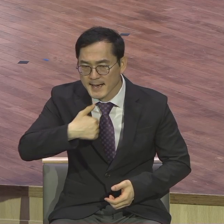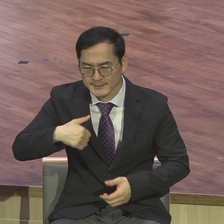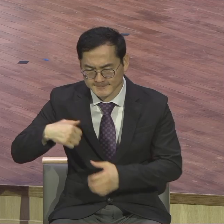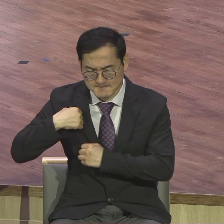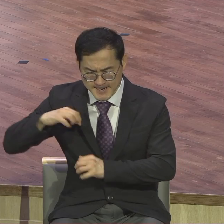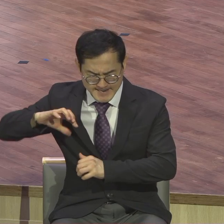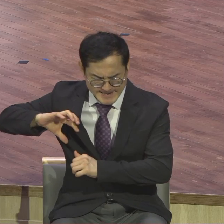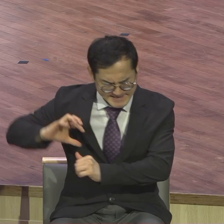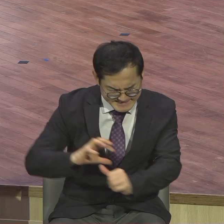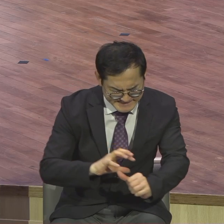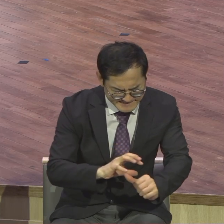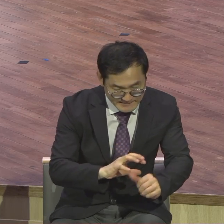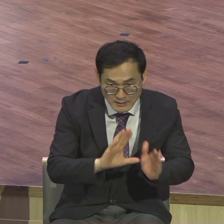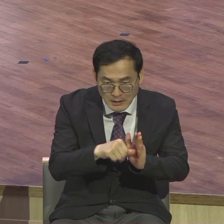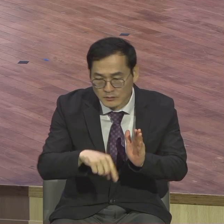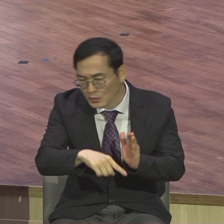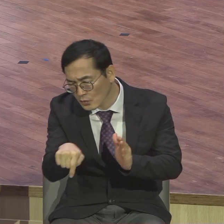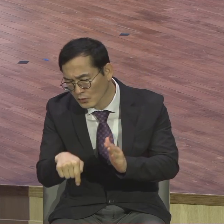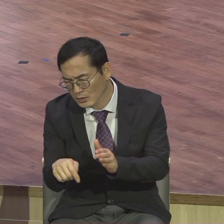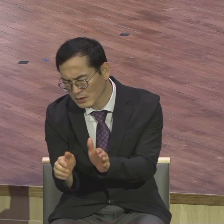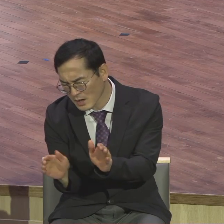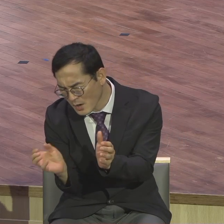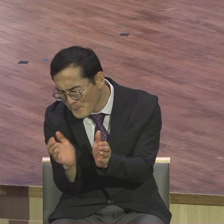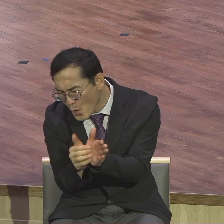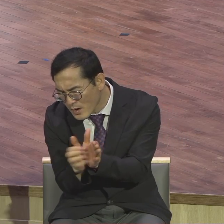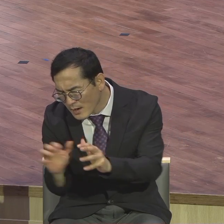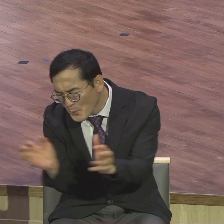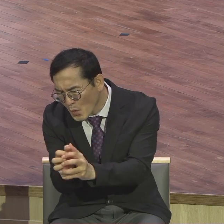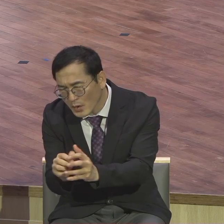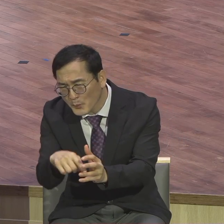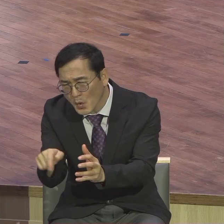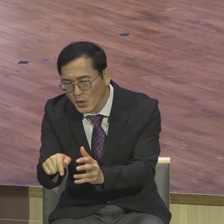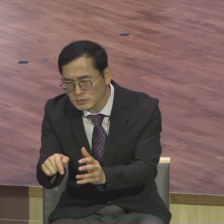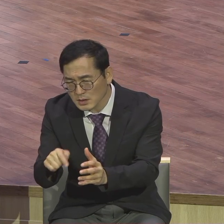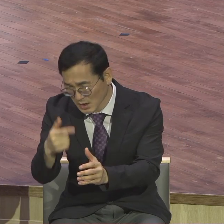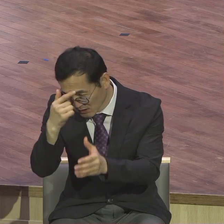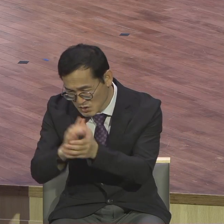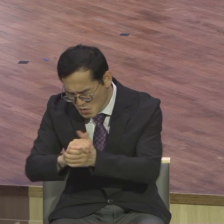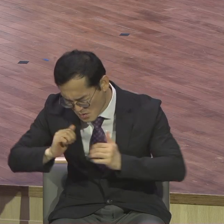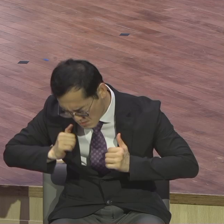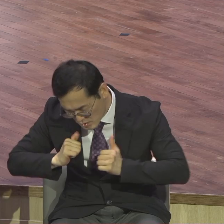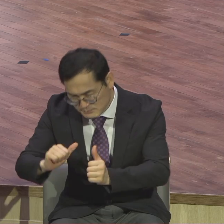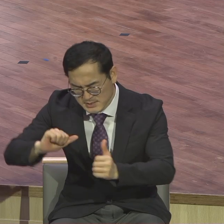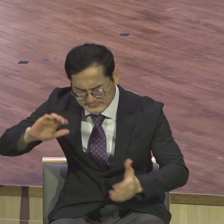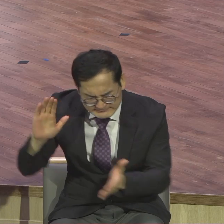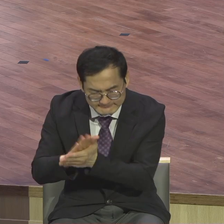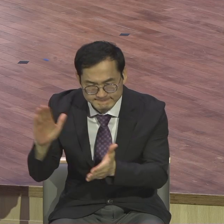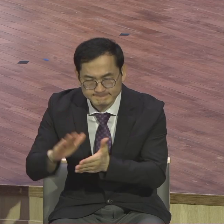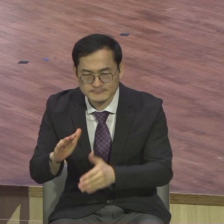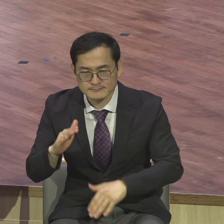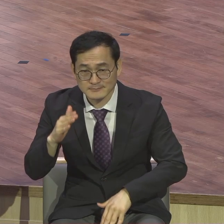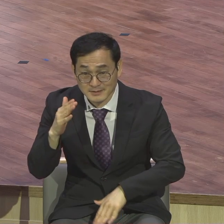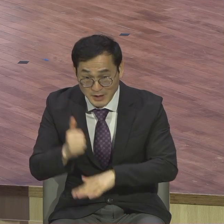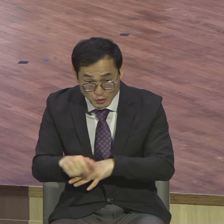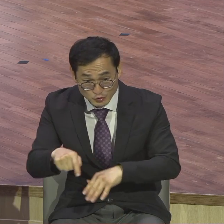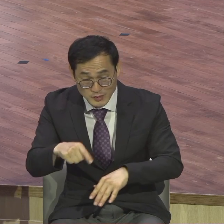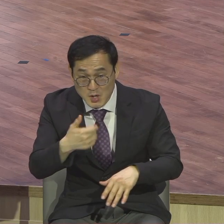마카타라빵 교회가 그립에도 불구하고 그냥 로마를 입에 오시면 장악해버렸는데